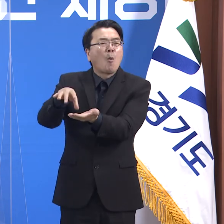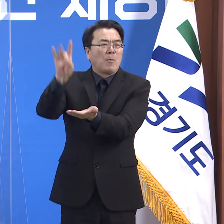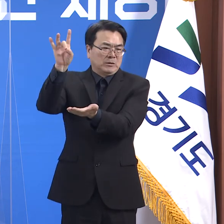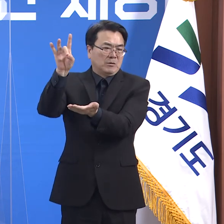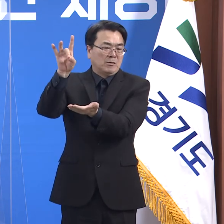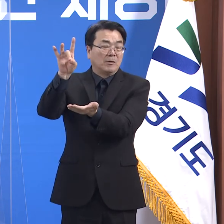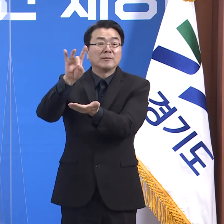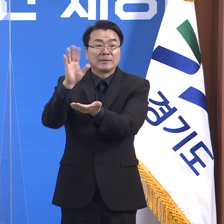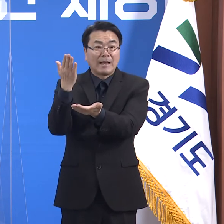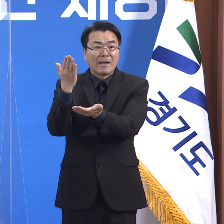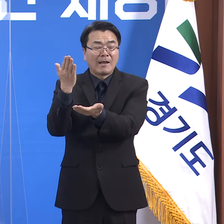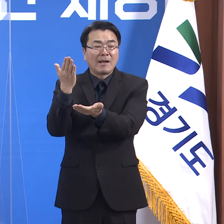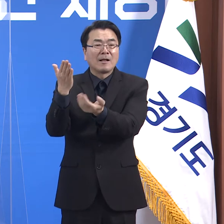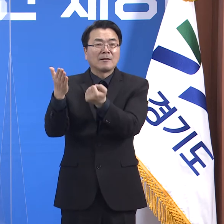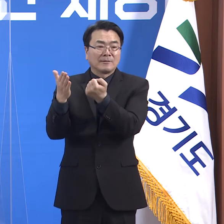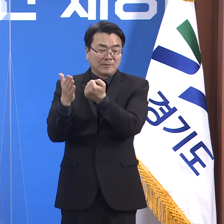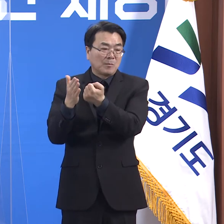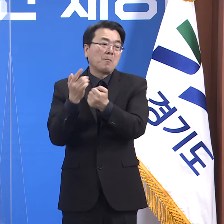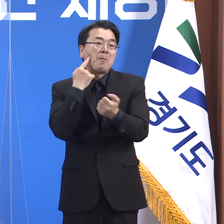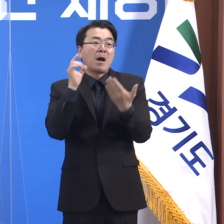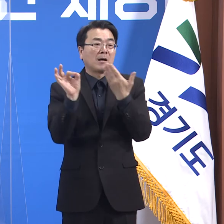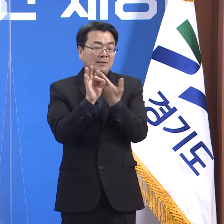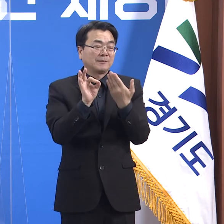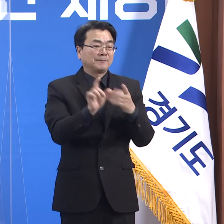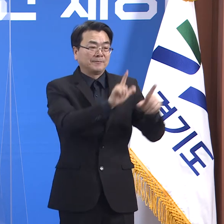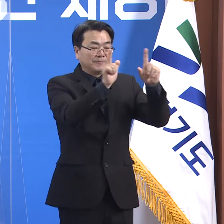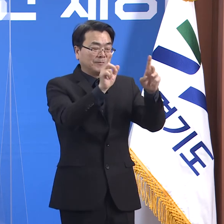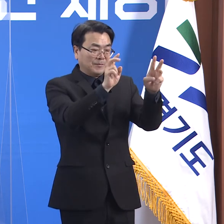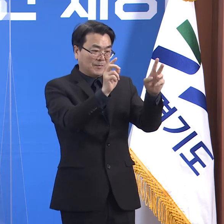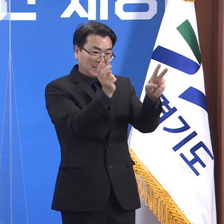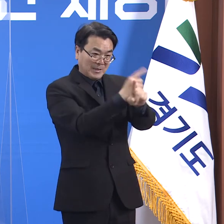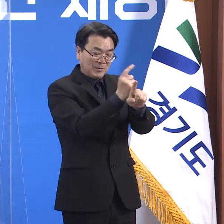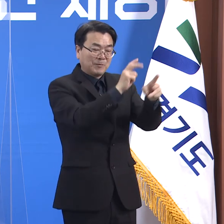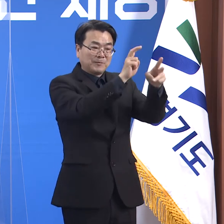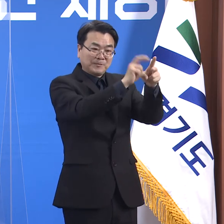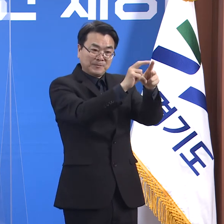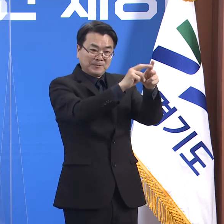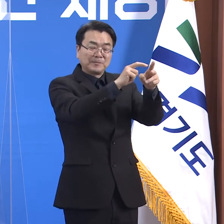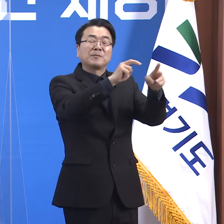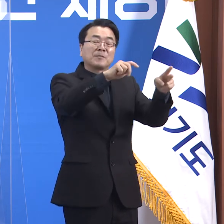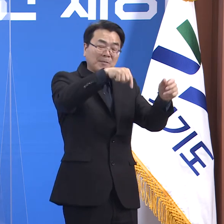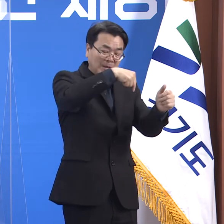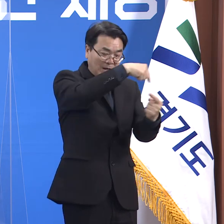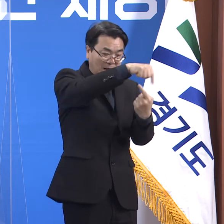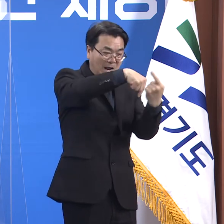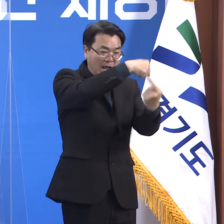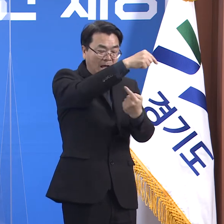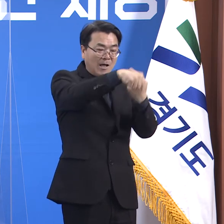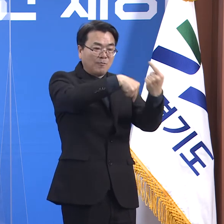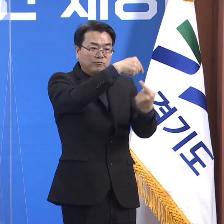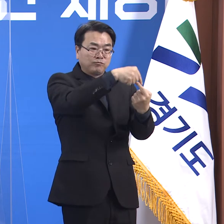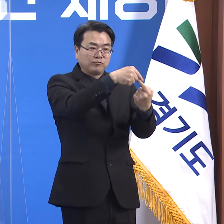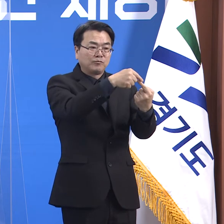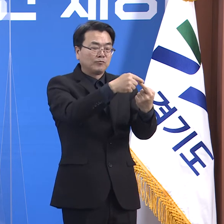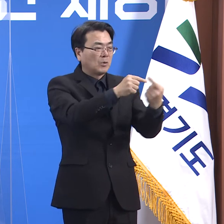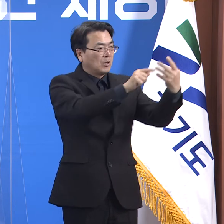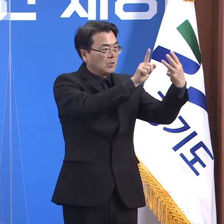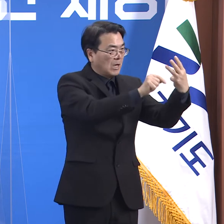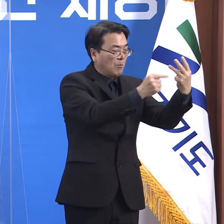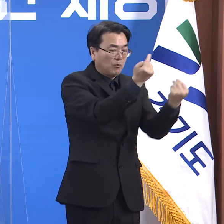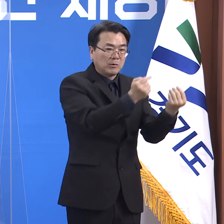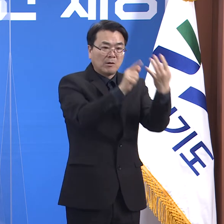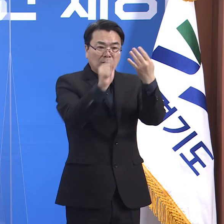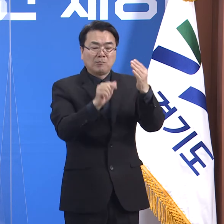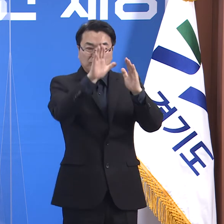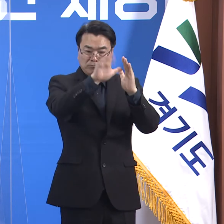도내 생활치료센터 가동률이 3월 1일 54.2%에서 4월 19일 기준